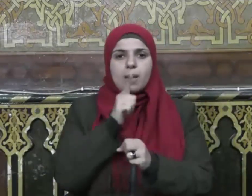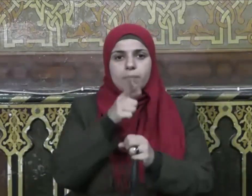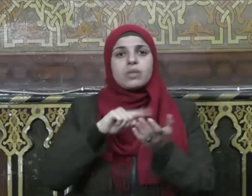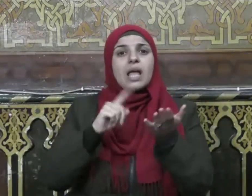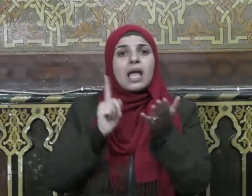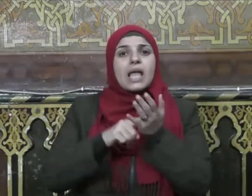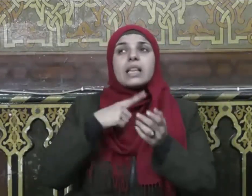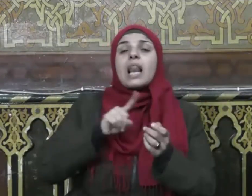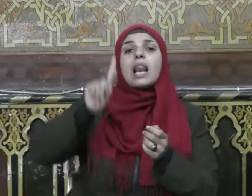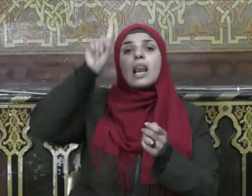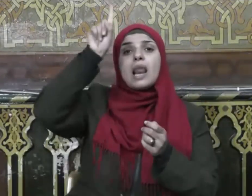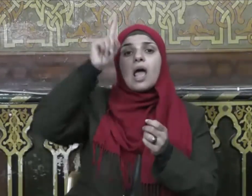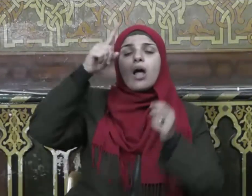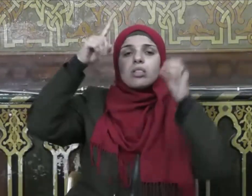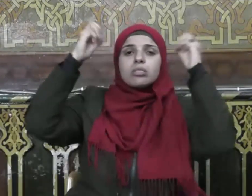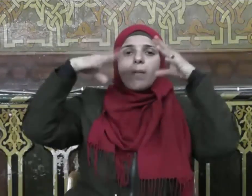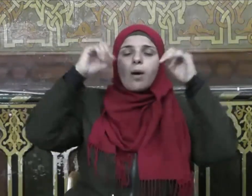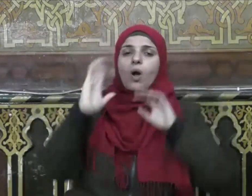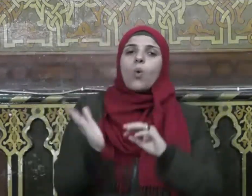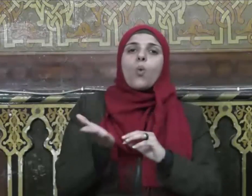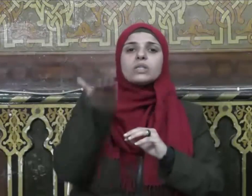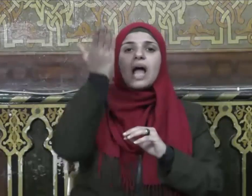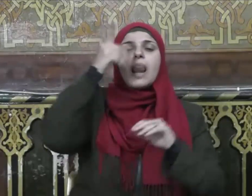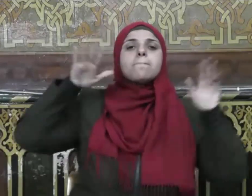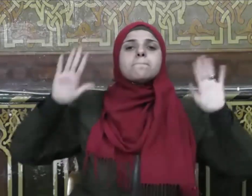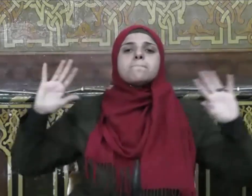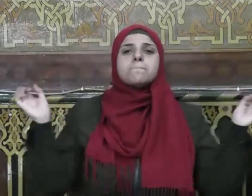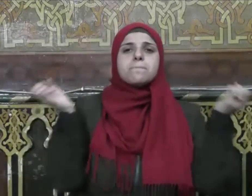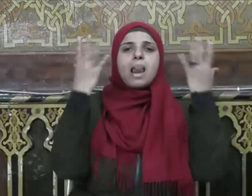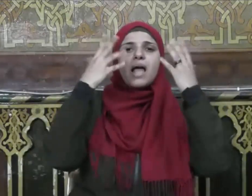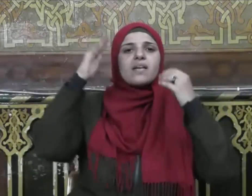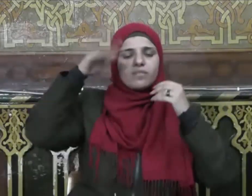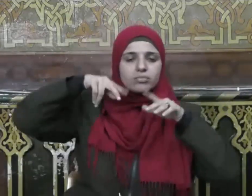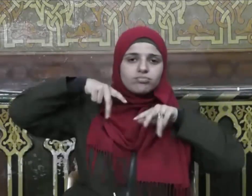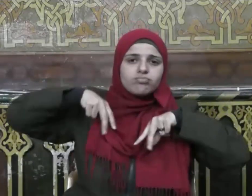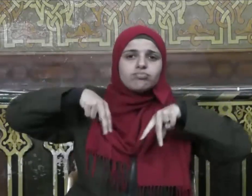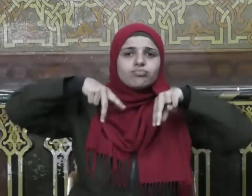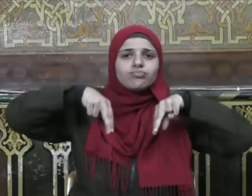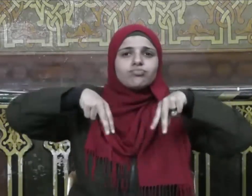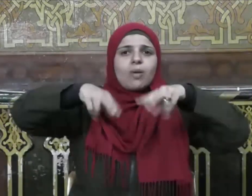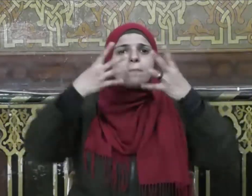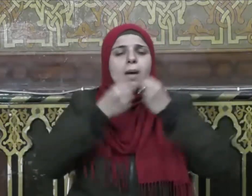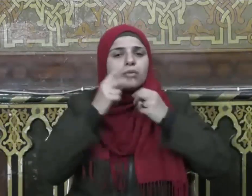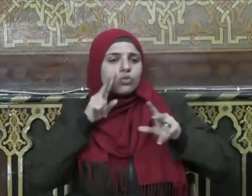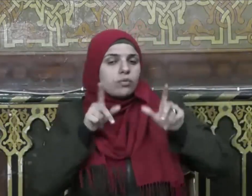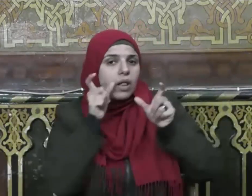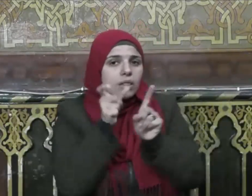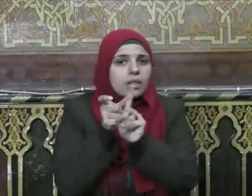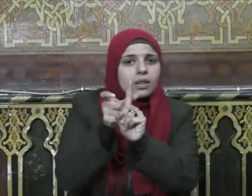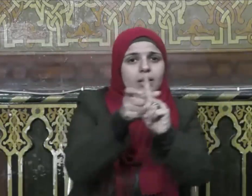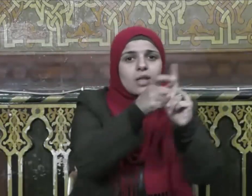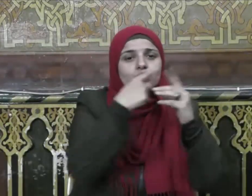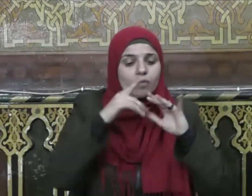لله تبارك وتعالى ملائكة سيارة فضولا يتبعون مجالس الذكر